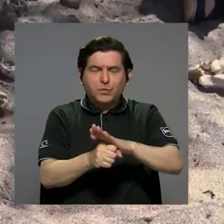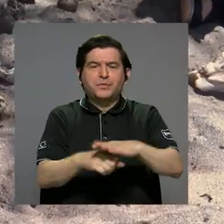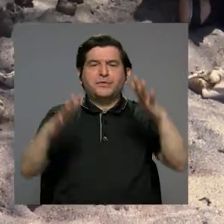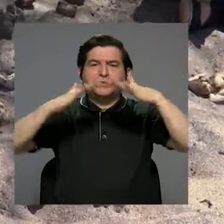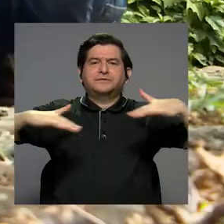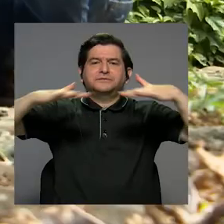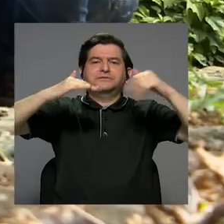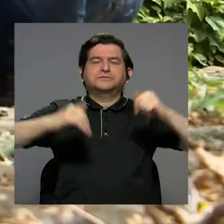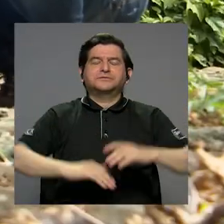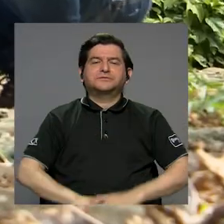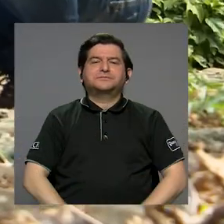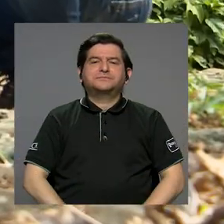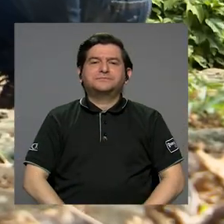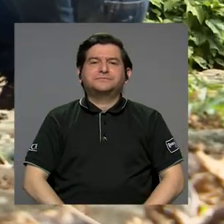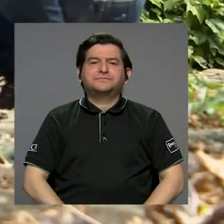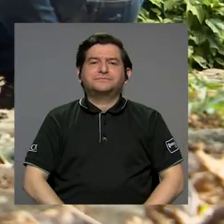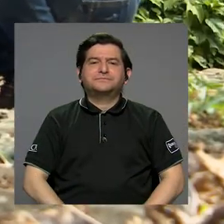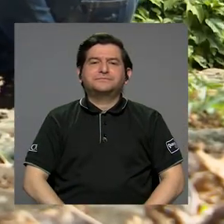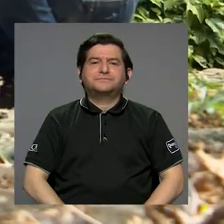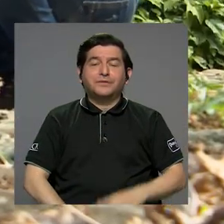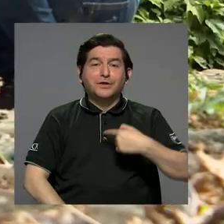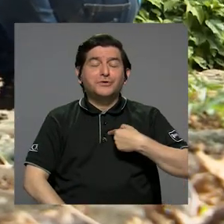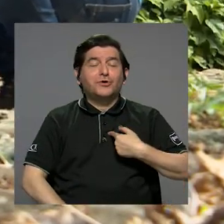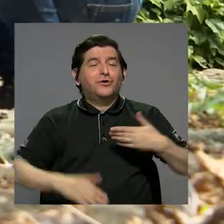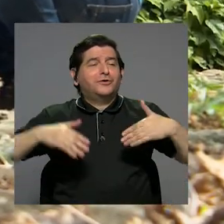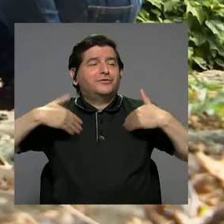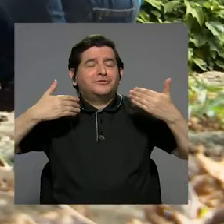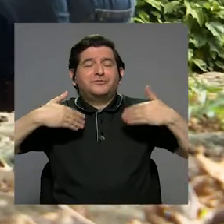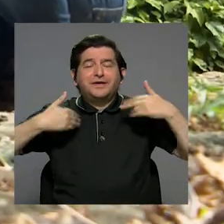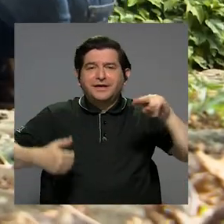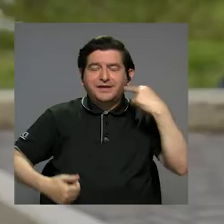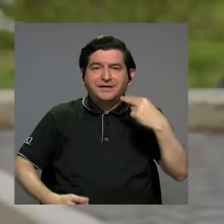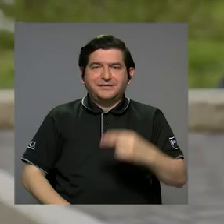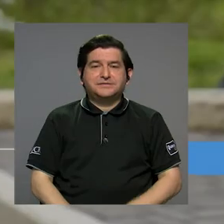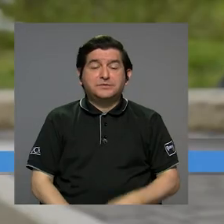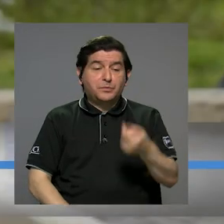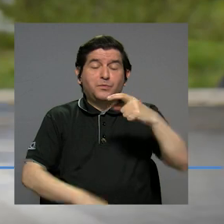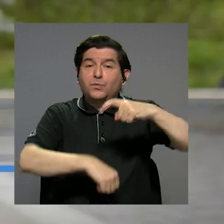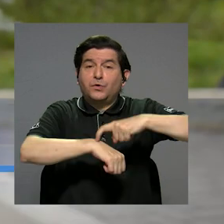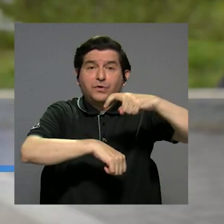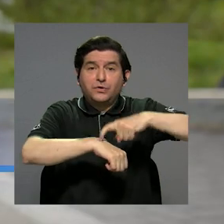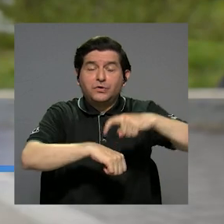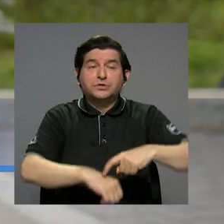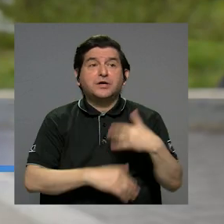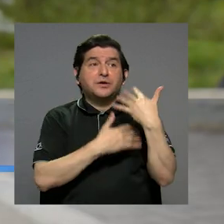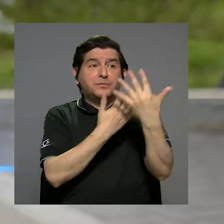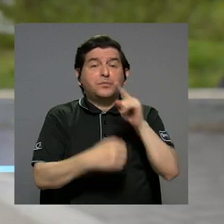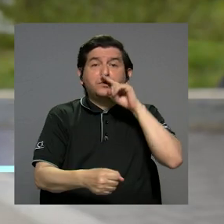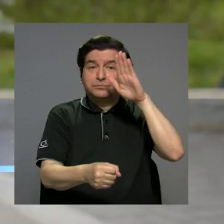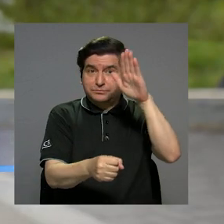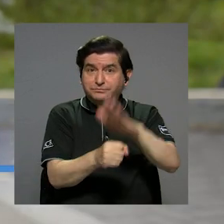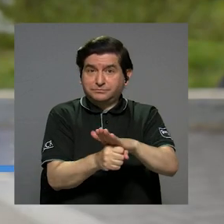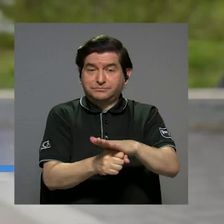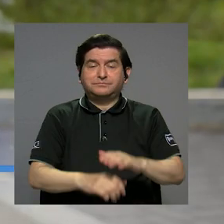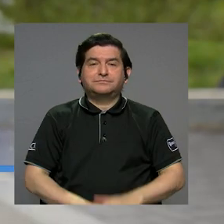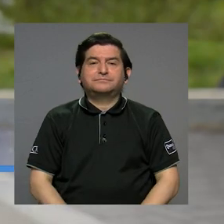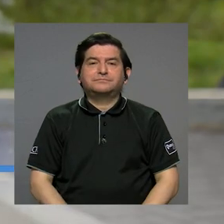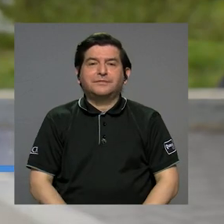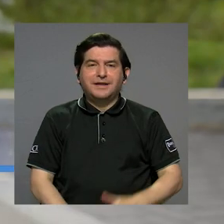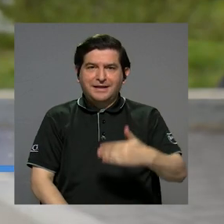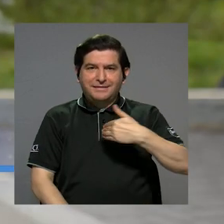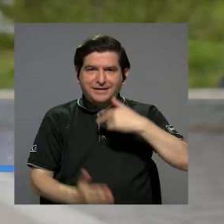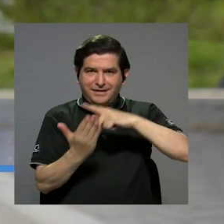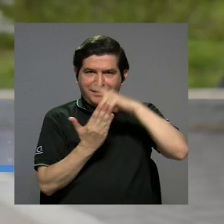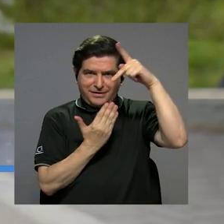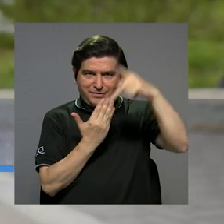ambiental. Y debo de celebrar también una noticia que a muy corto plazo yo espero estar celebrando, tener